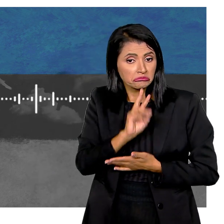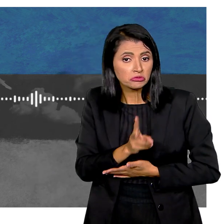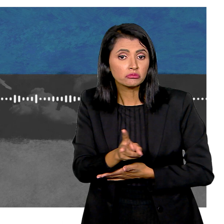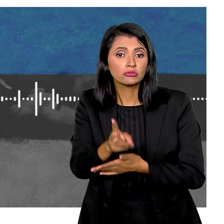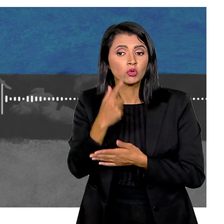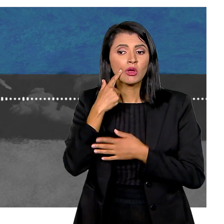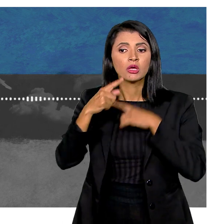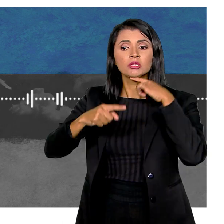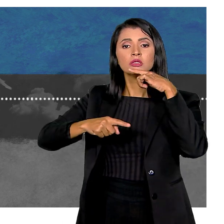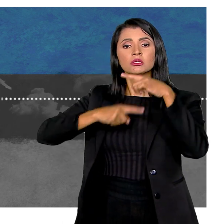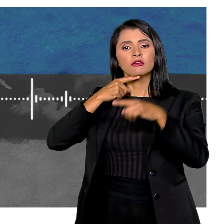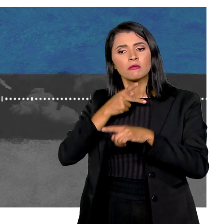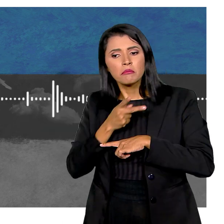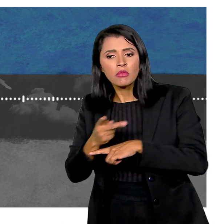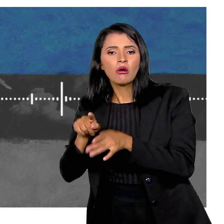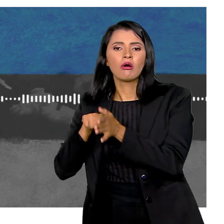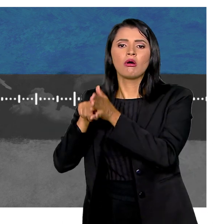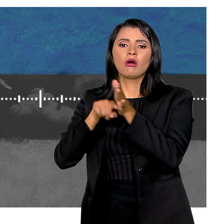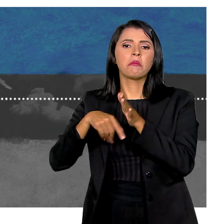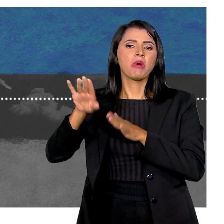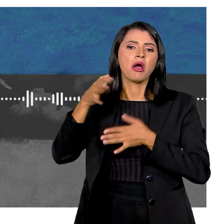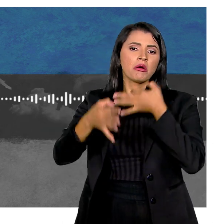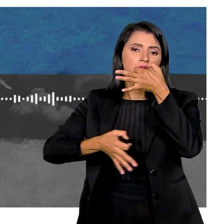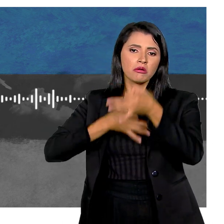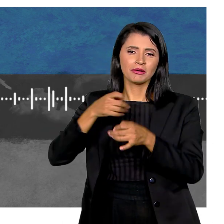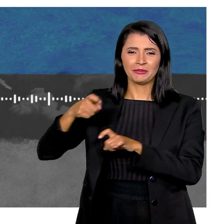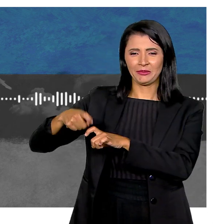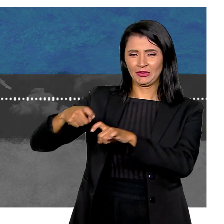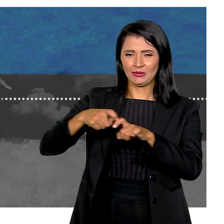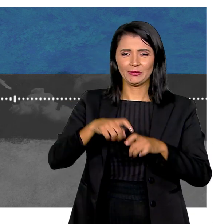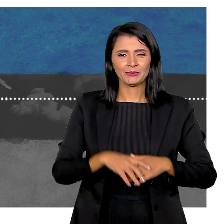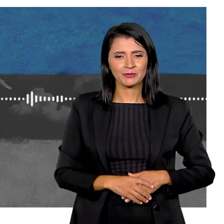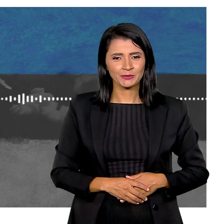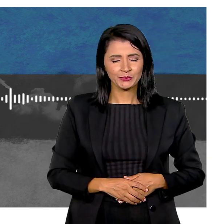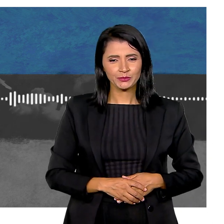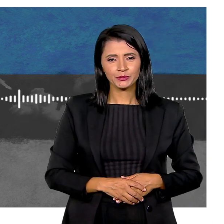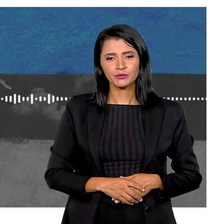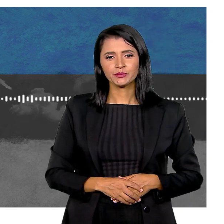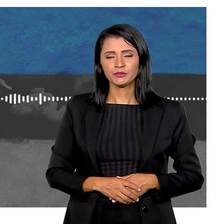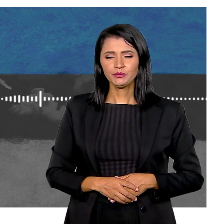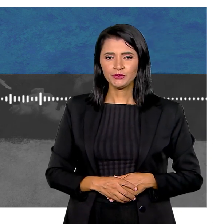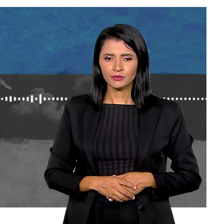E se a dúvida persistir Ir sempre atrás de mais opiniões médicas